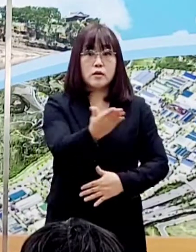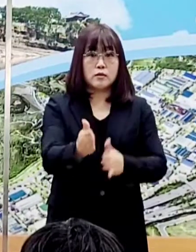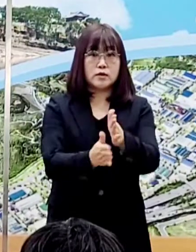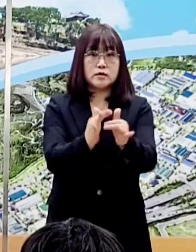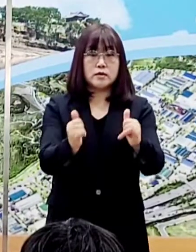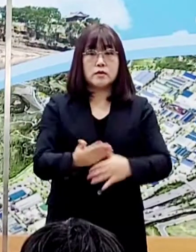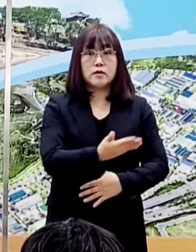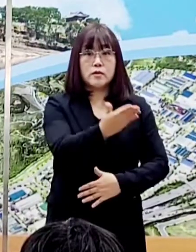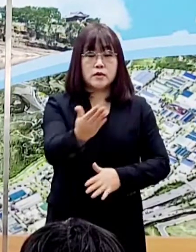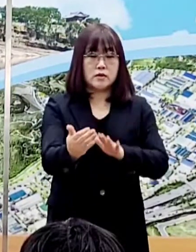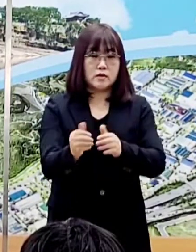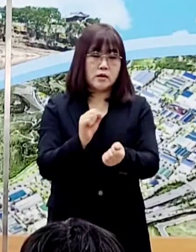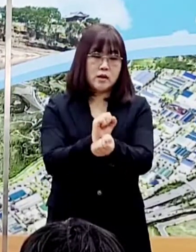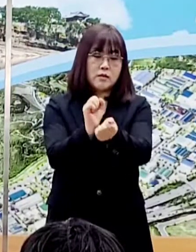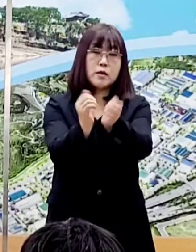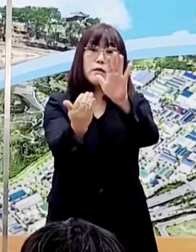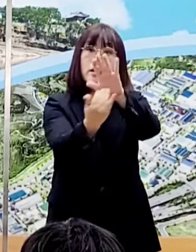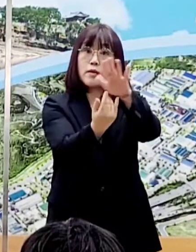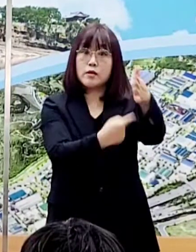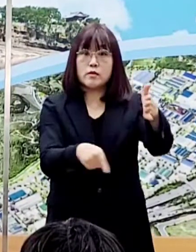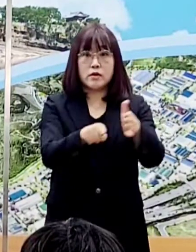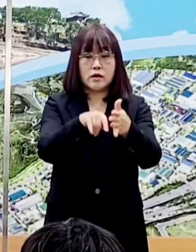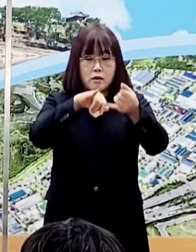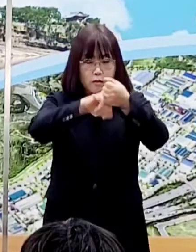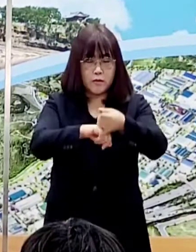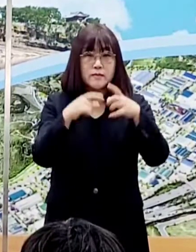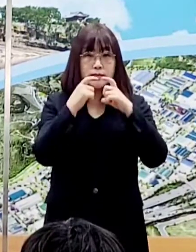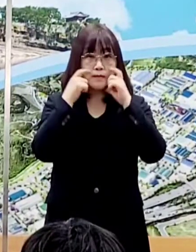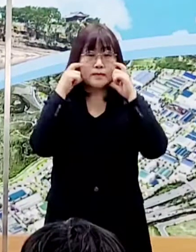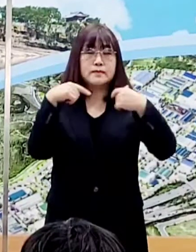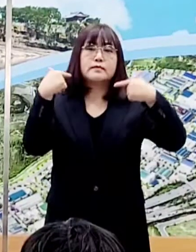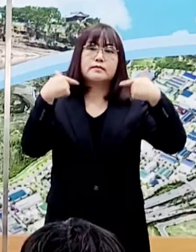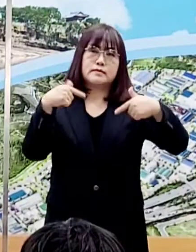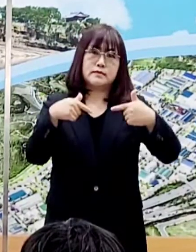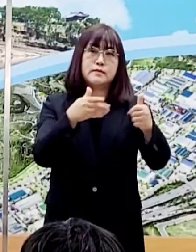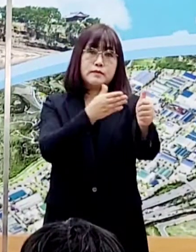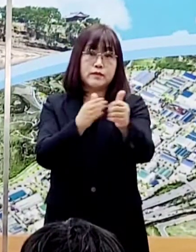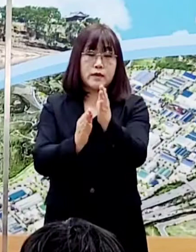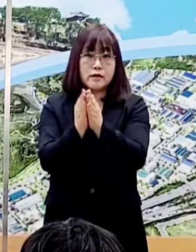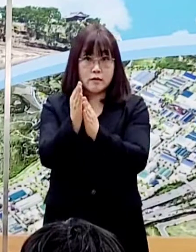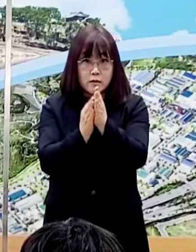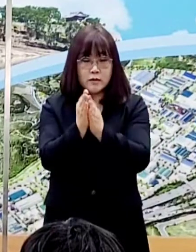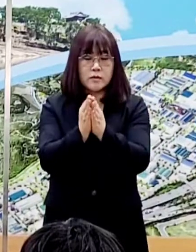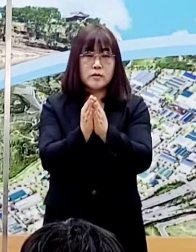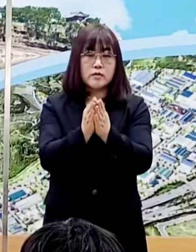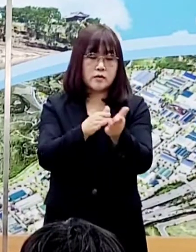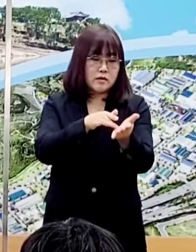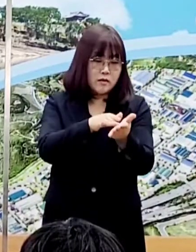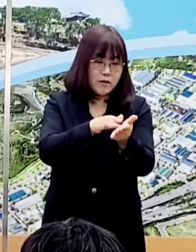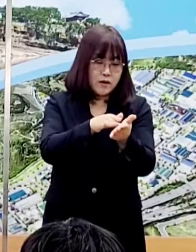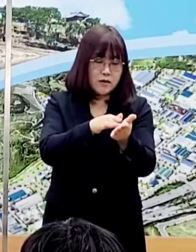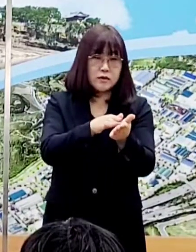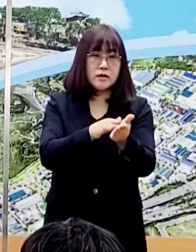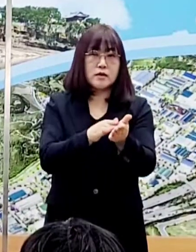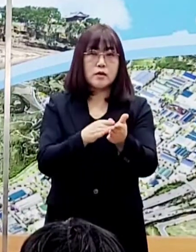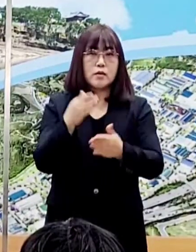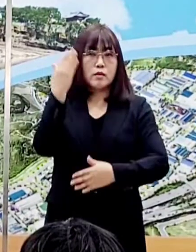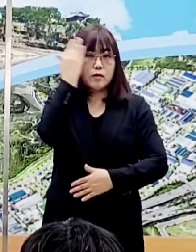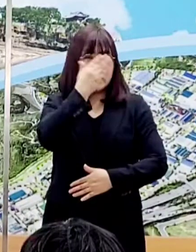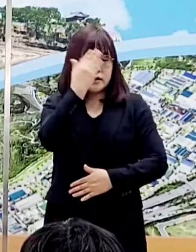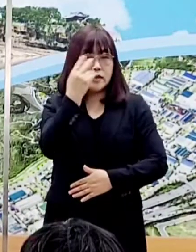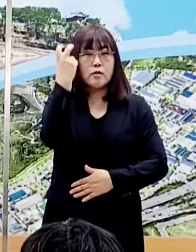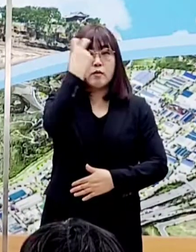감염 예방을 위하여 꼭 마스크를 상시 착용하시고 손 씻기, 손 소독 등 개인 위생관리에